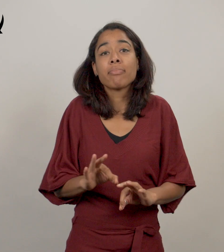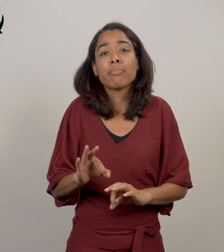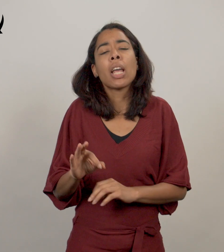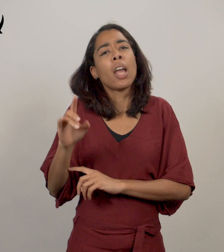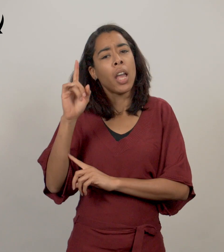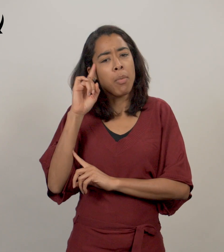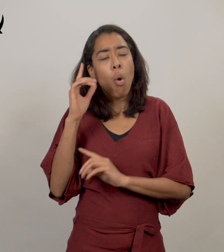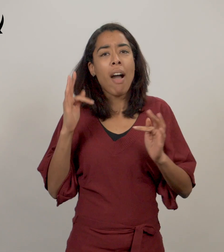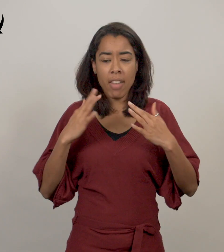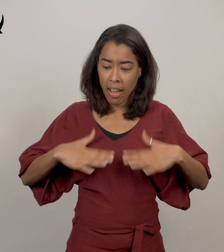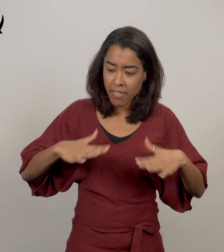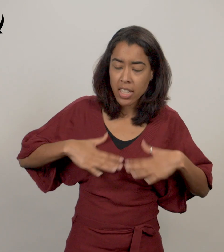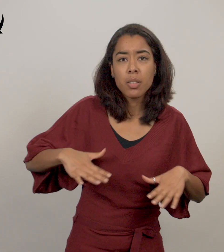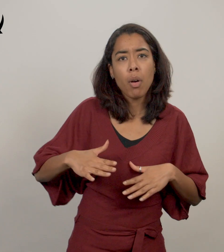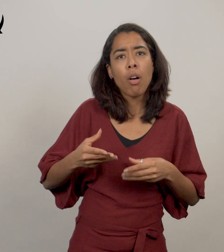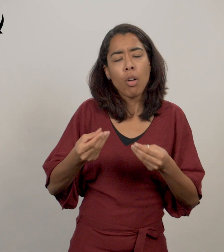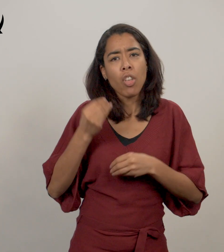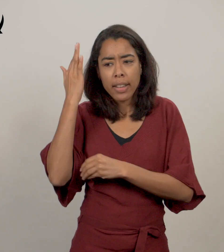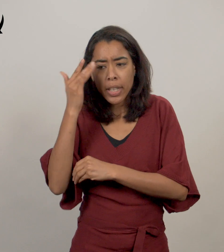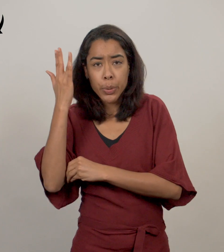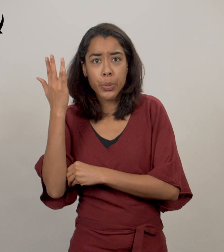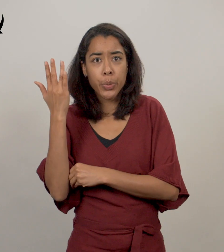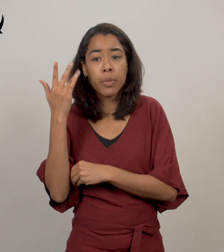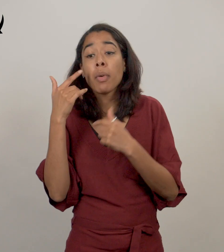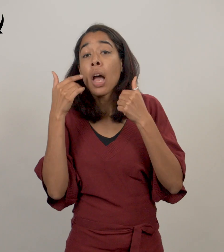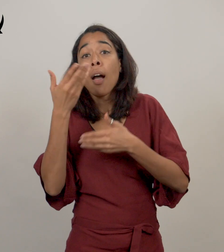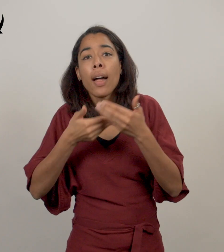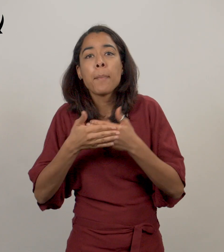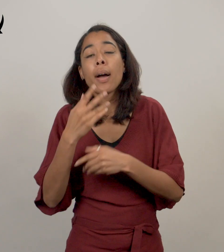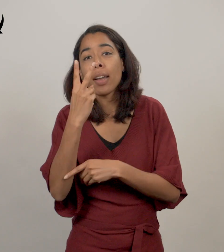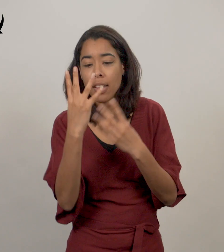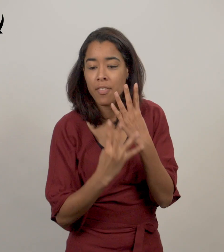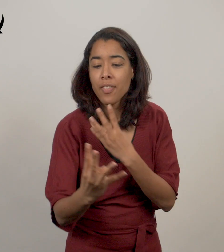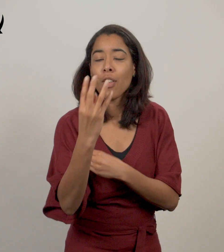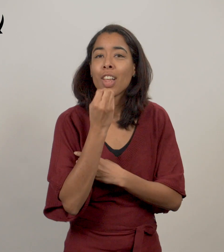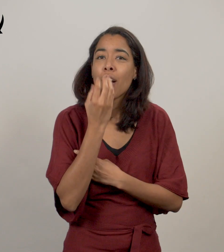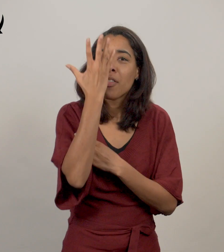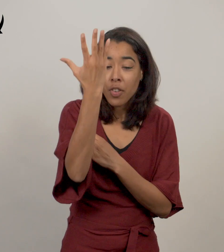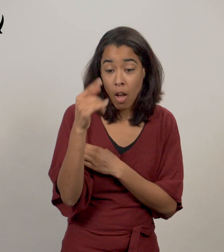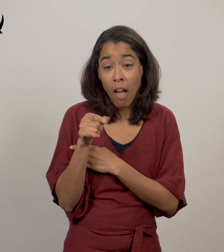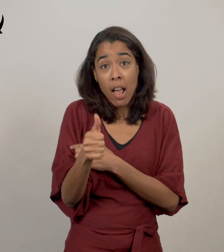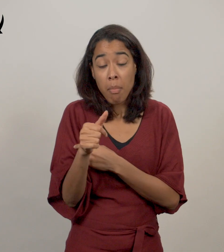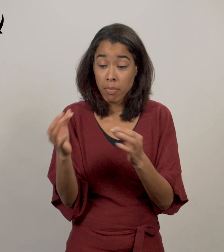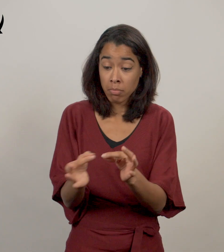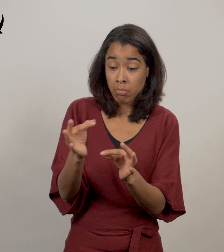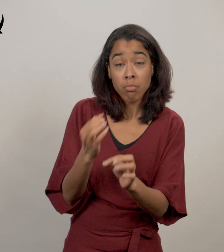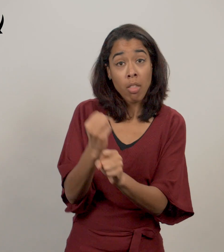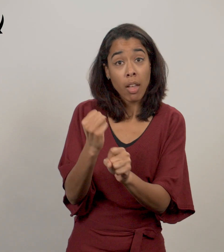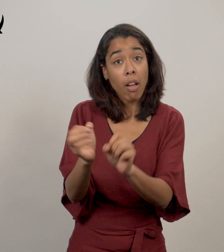inquiétez au sujet du vêtement ? Étudiez comment poussent les plus belles fleurs des champs, elles ne travaillent pas et ne tissent pas. Cependant,